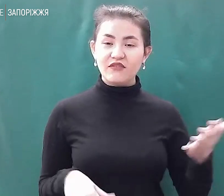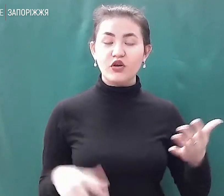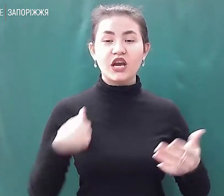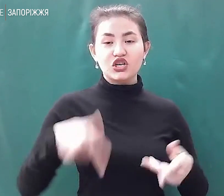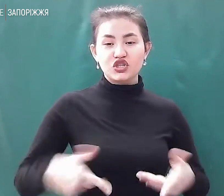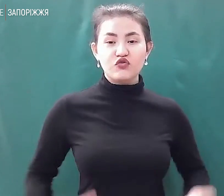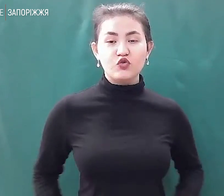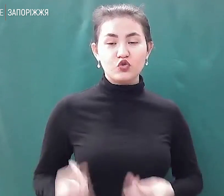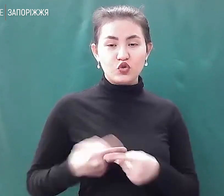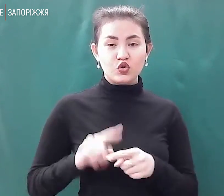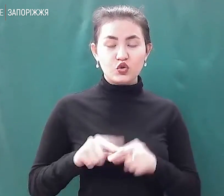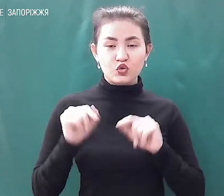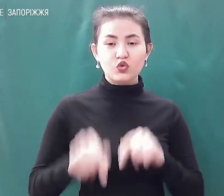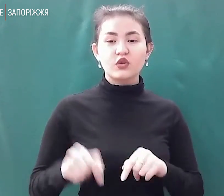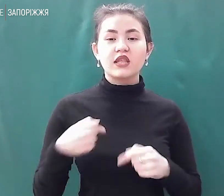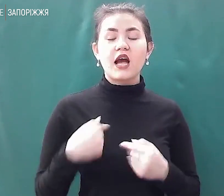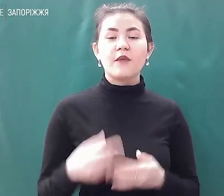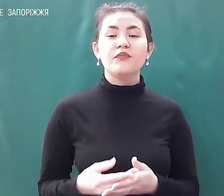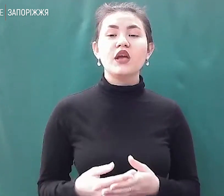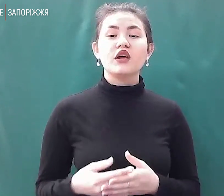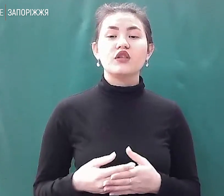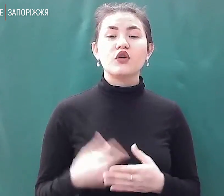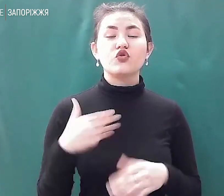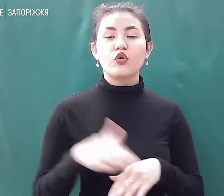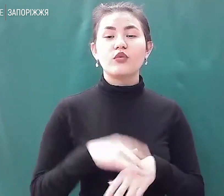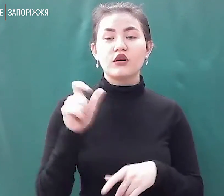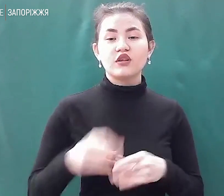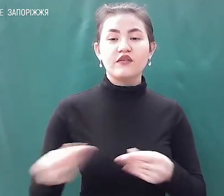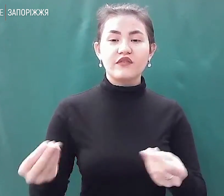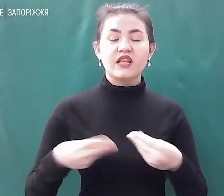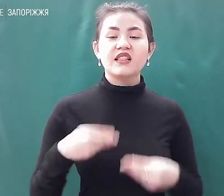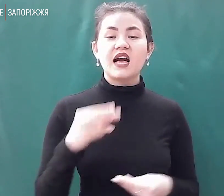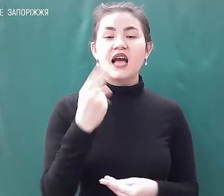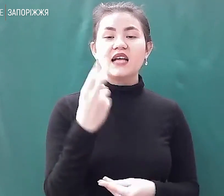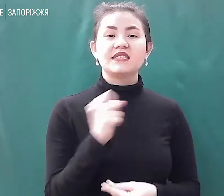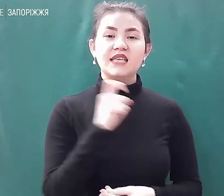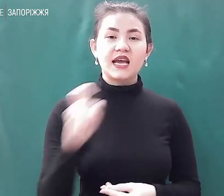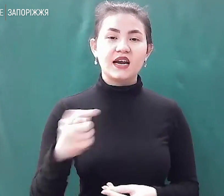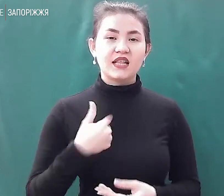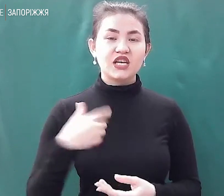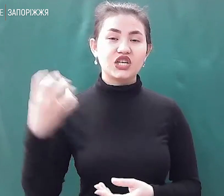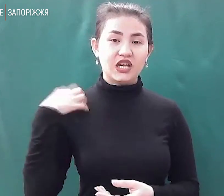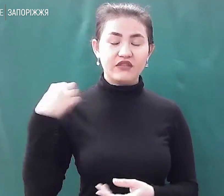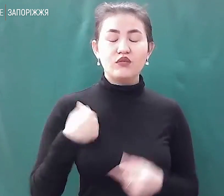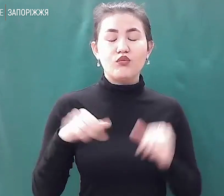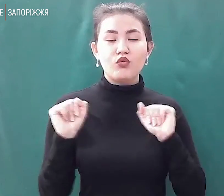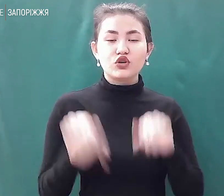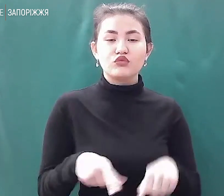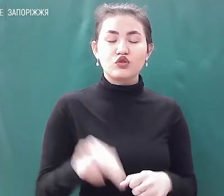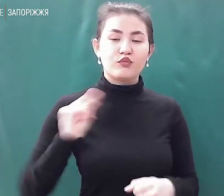нам віддав добра людина, віддалася і це наше керівництво. Ми можемо тут працювати і робити